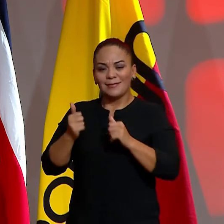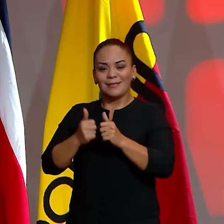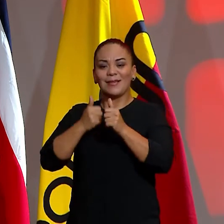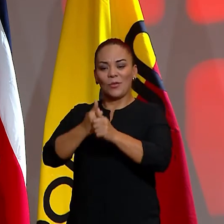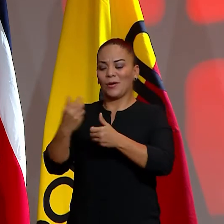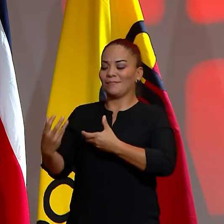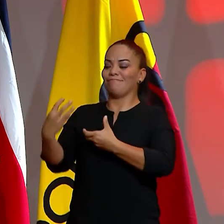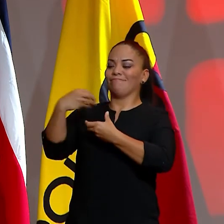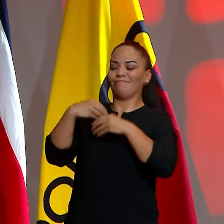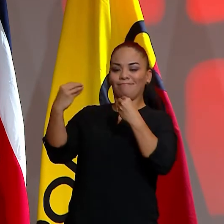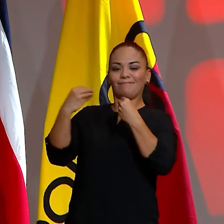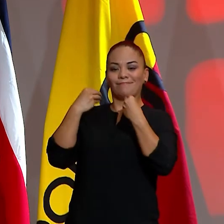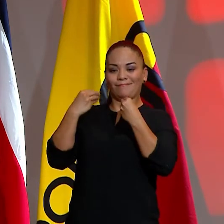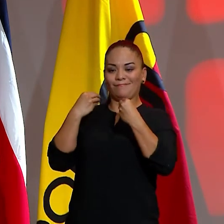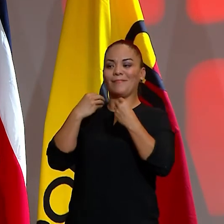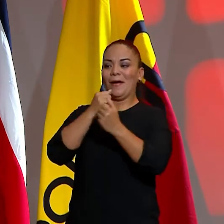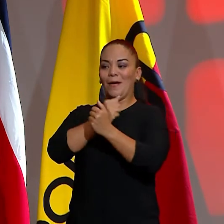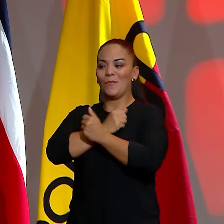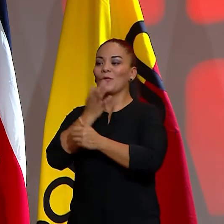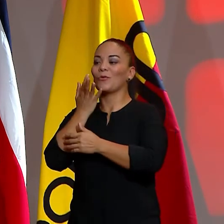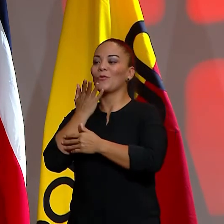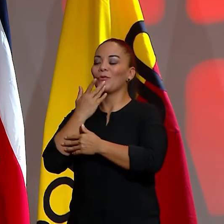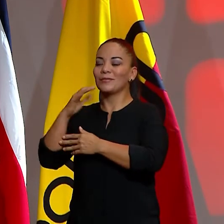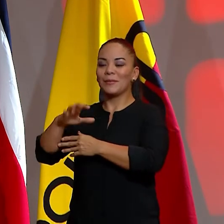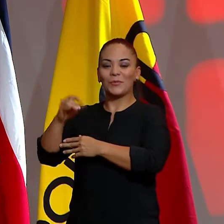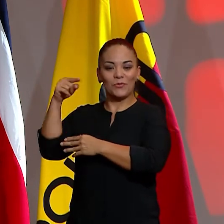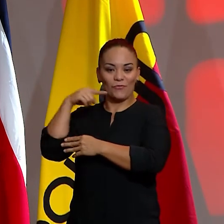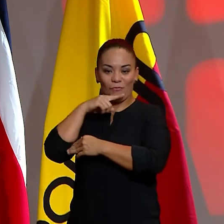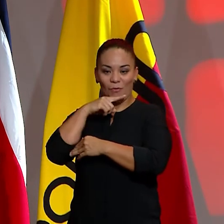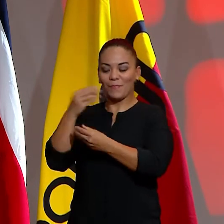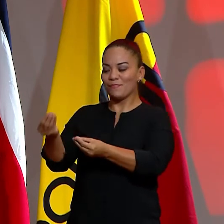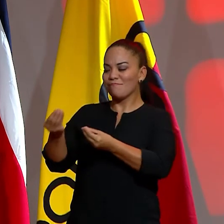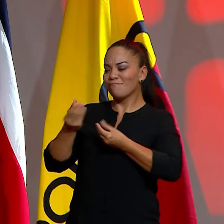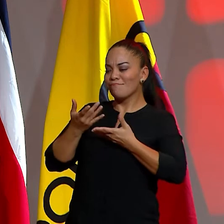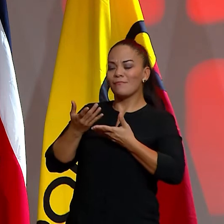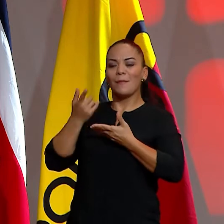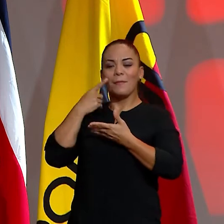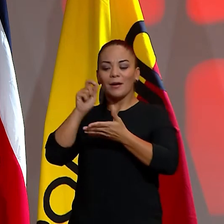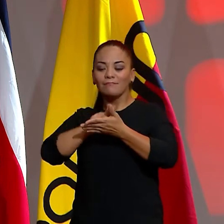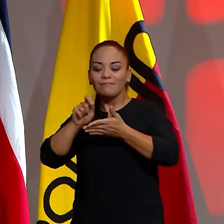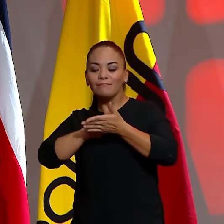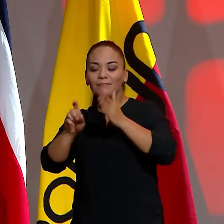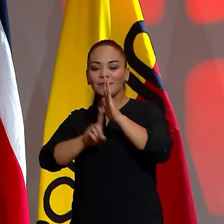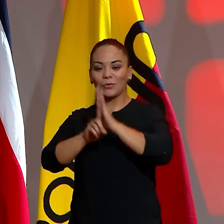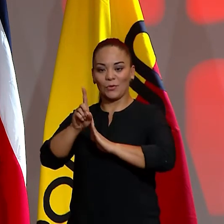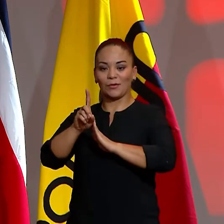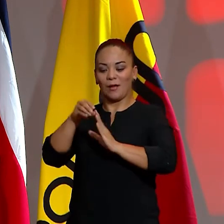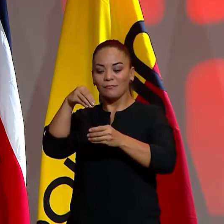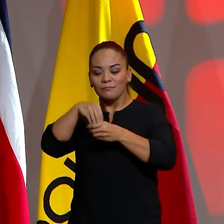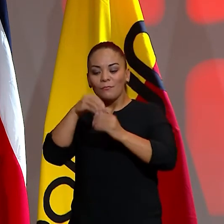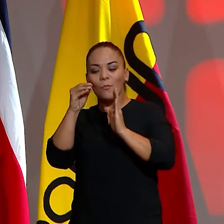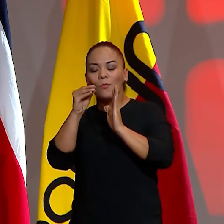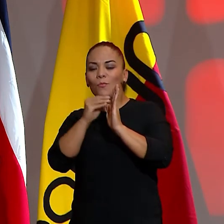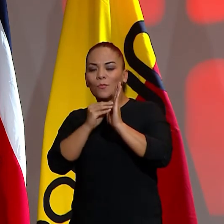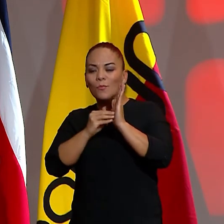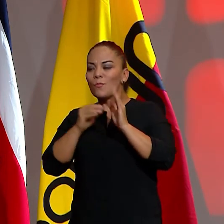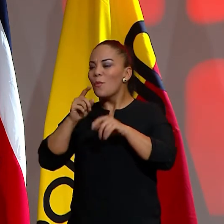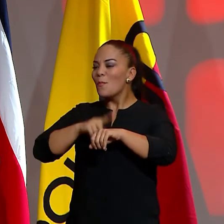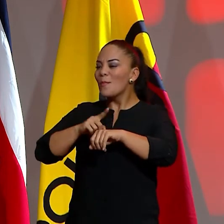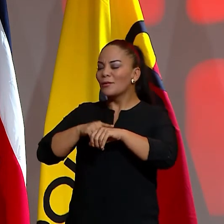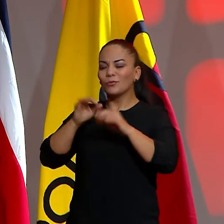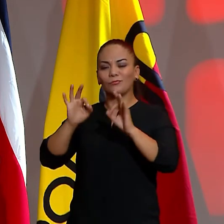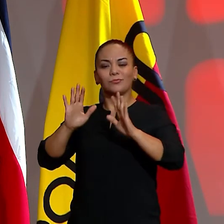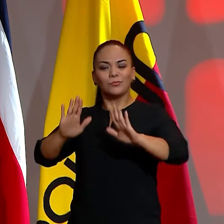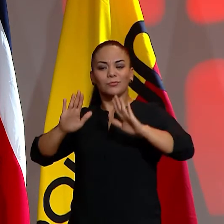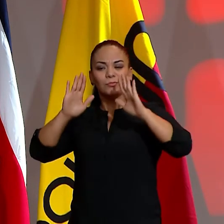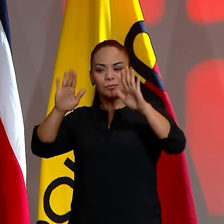inculcó el amor por los colores rojo y amarillos y me inspiró a desarrollar esta obra que evoca los momentos sublimes de una organización deportiva